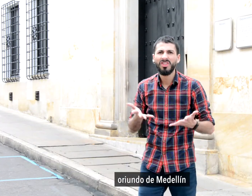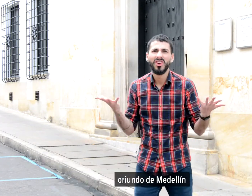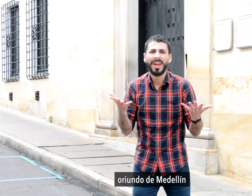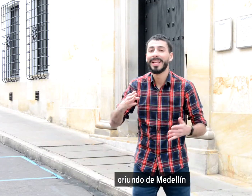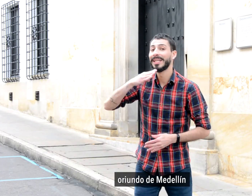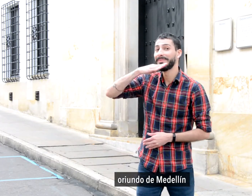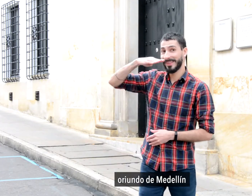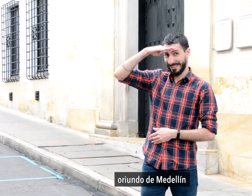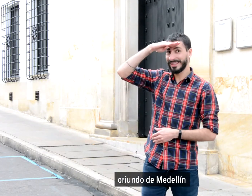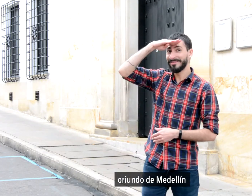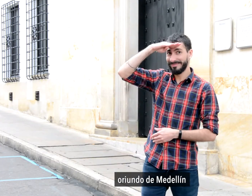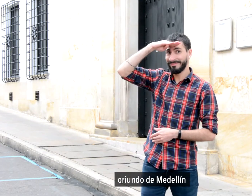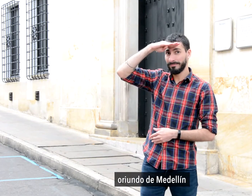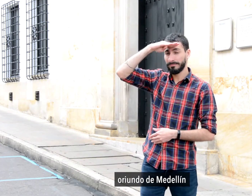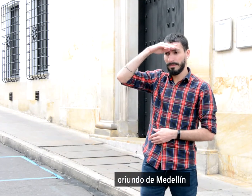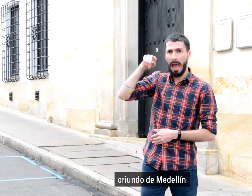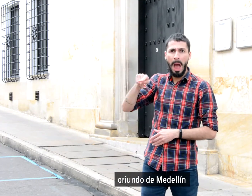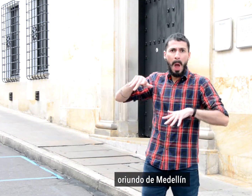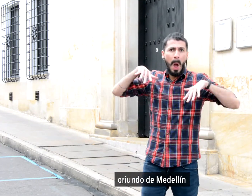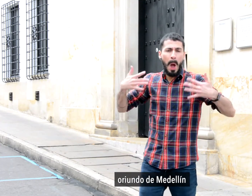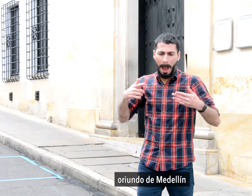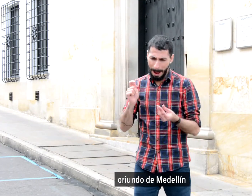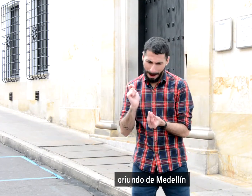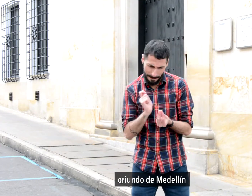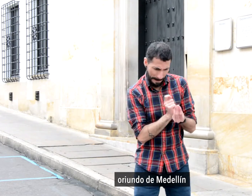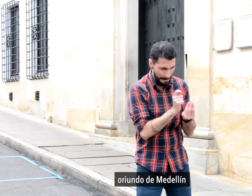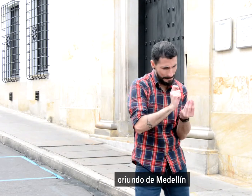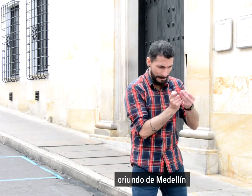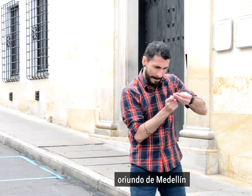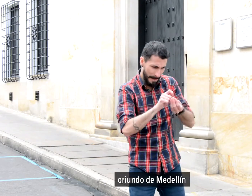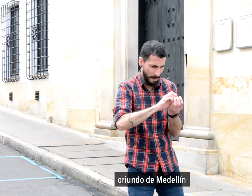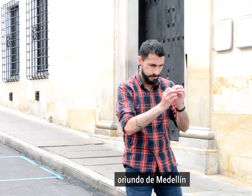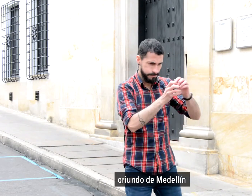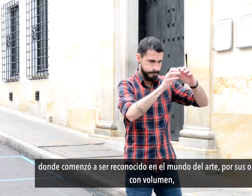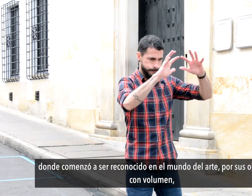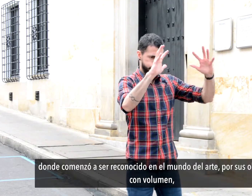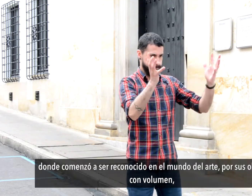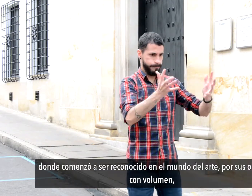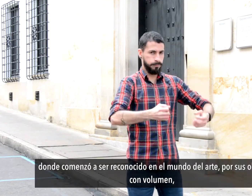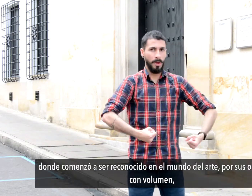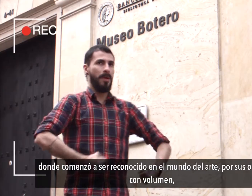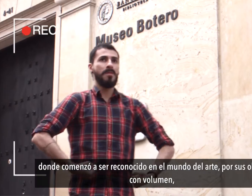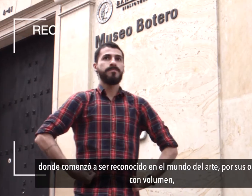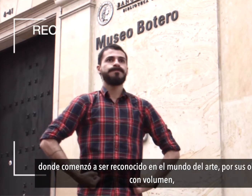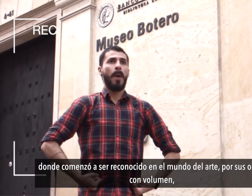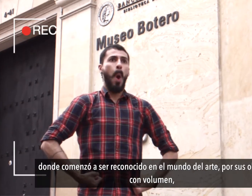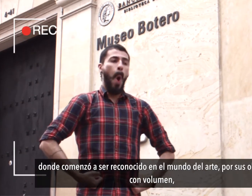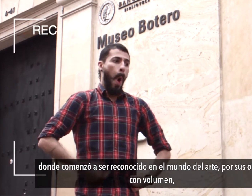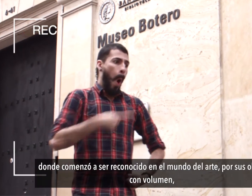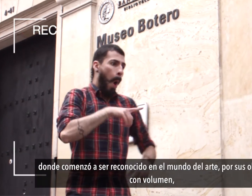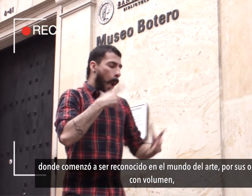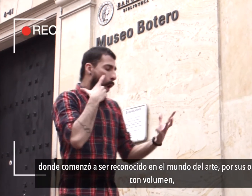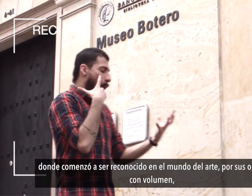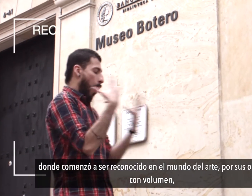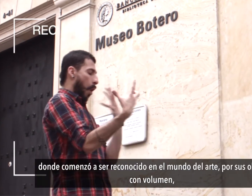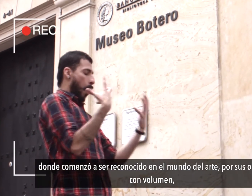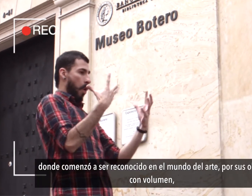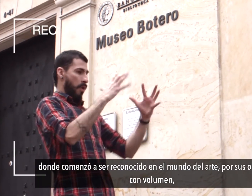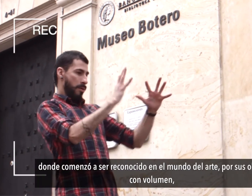oriundo de Medellín, donde comenzó a ser reconocido en el mundo del arte por sus